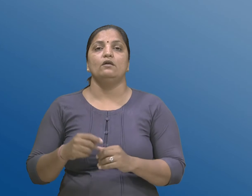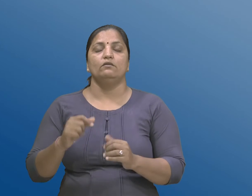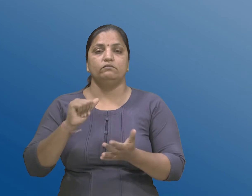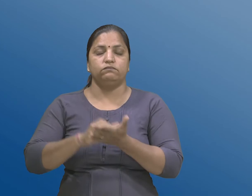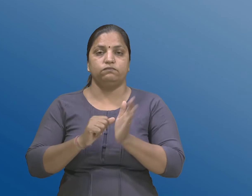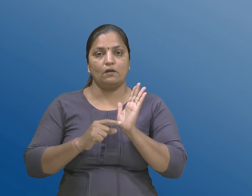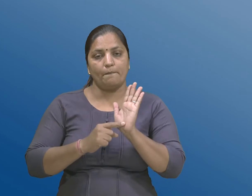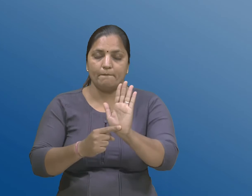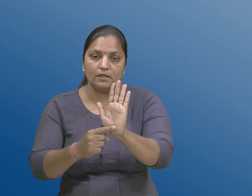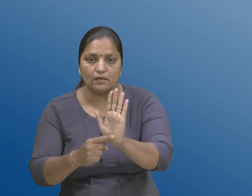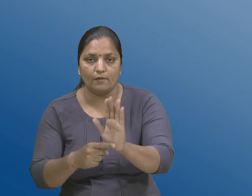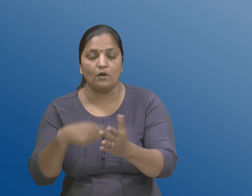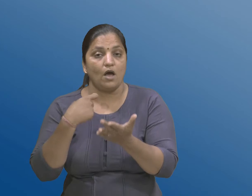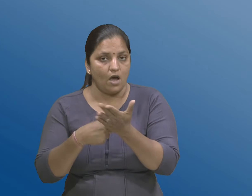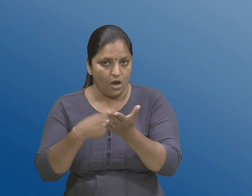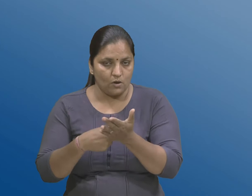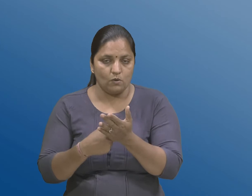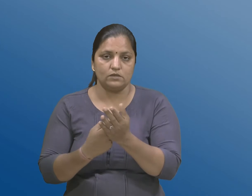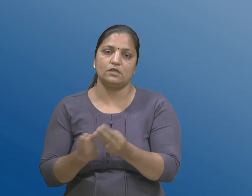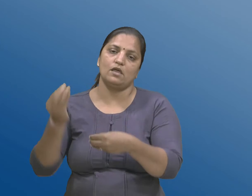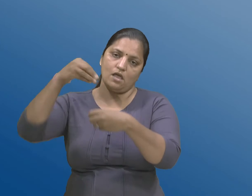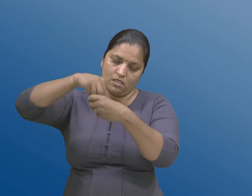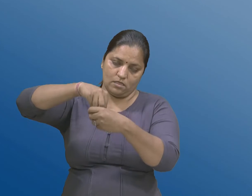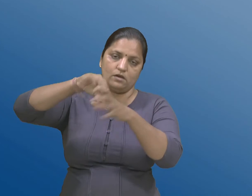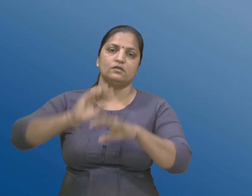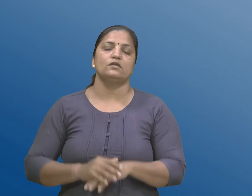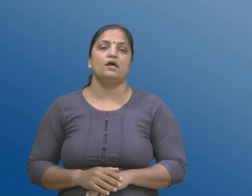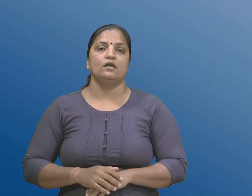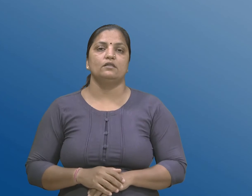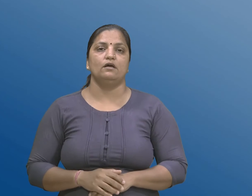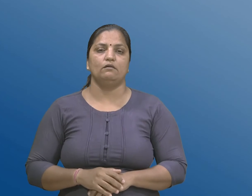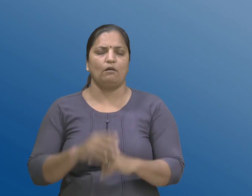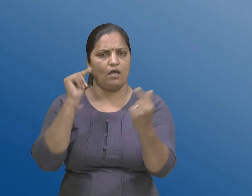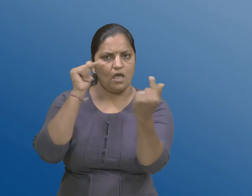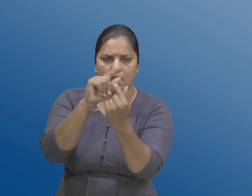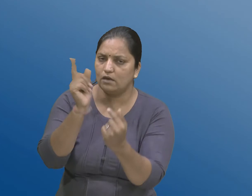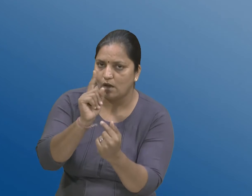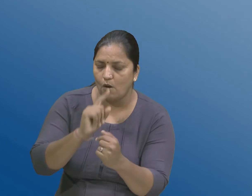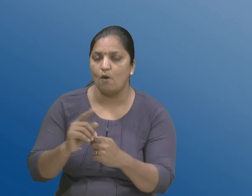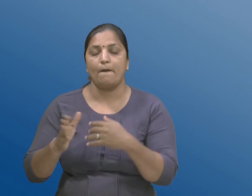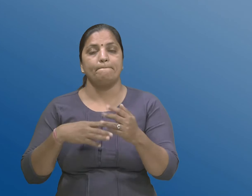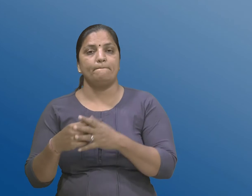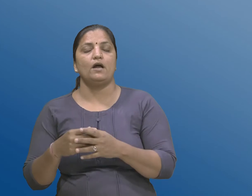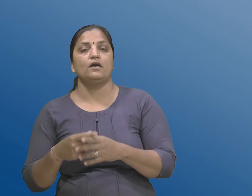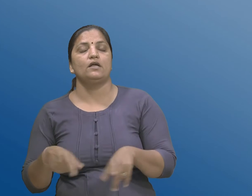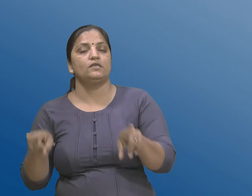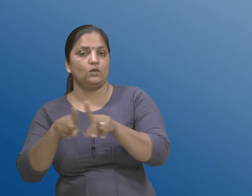आ अधिन्यमनी जोगवाईयों साथे असंगत न होई एवी जोगवाईयों कर्शे के